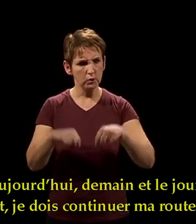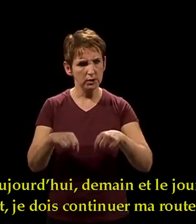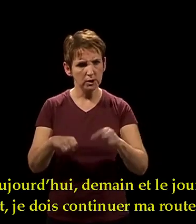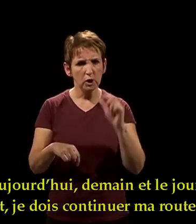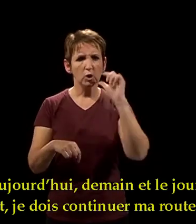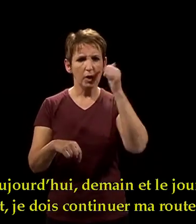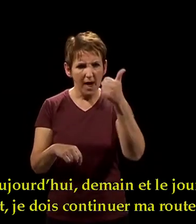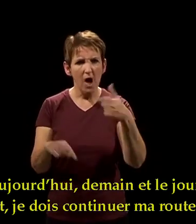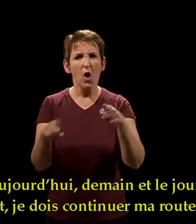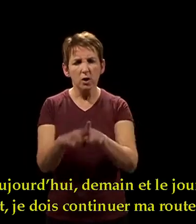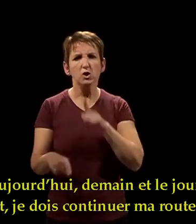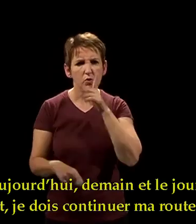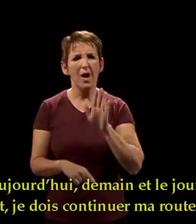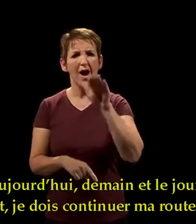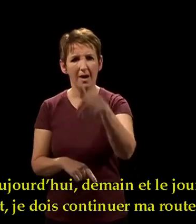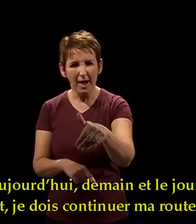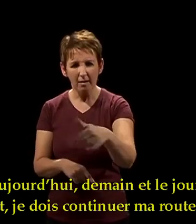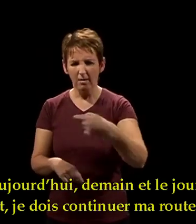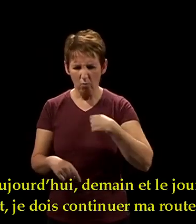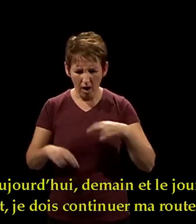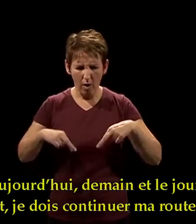et le jour suivant, je dois continuer ma route.